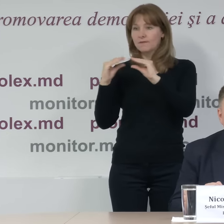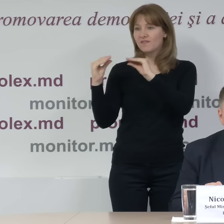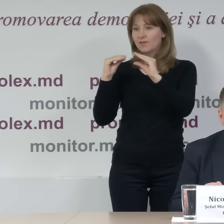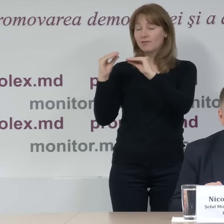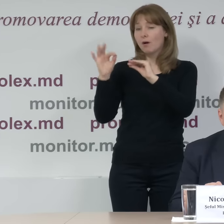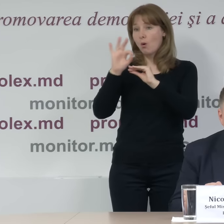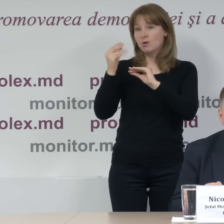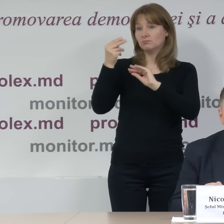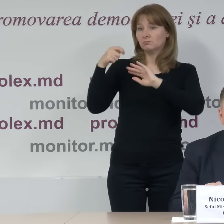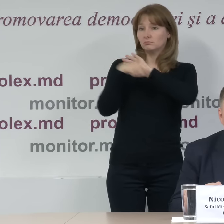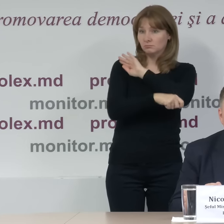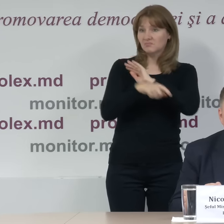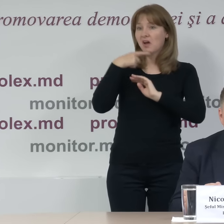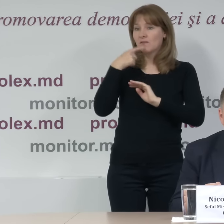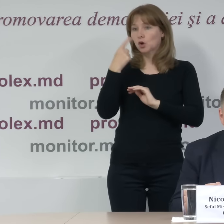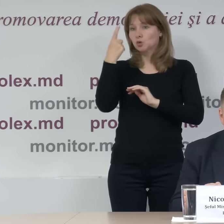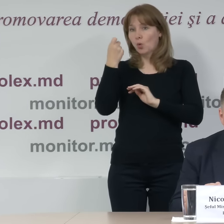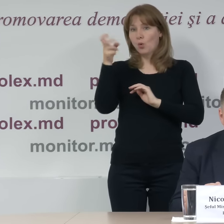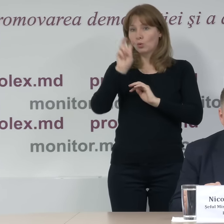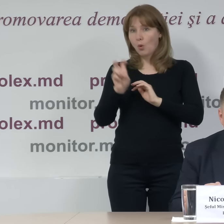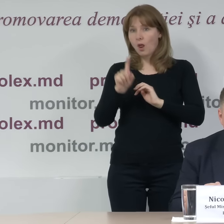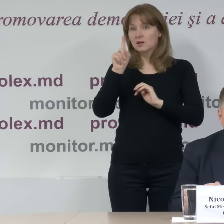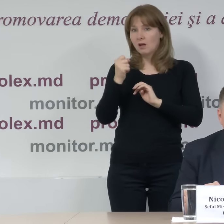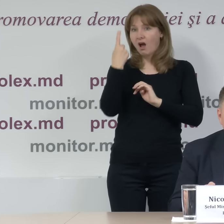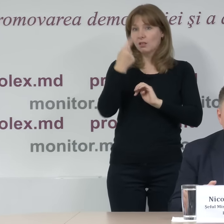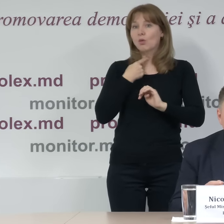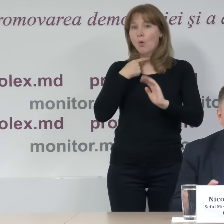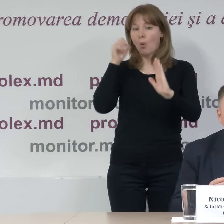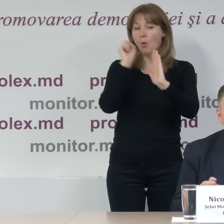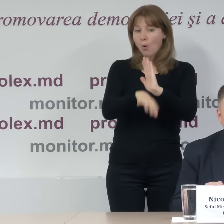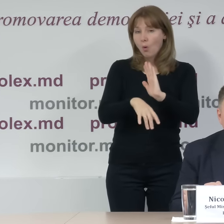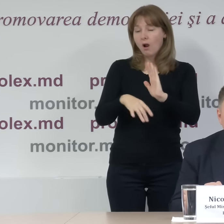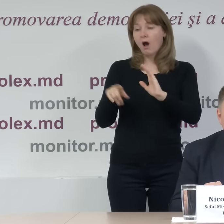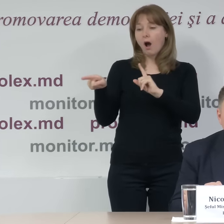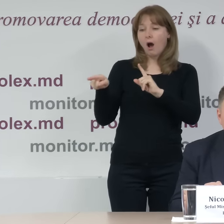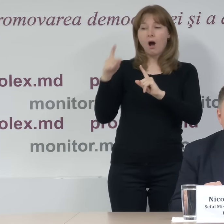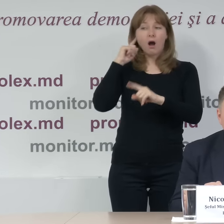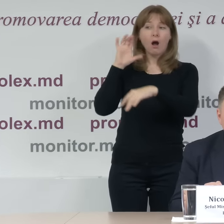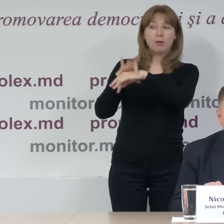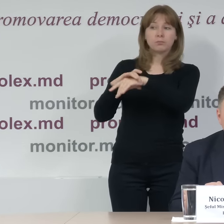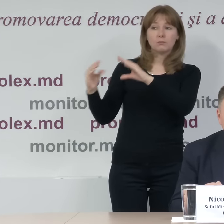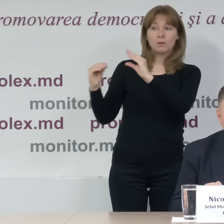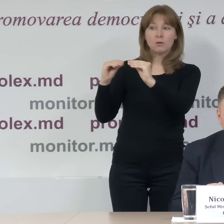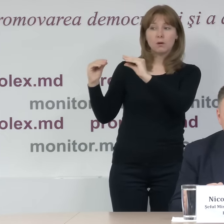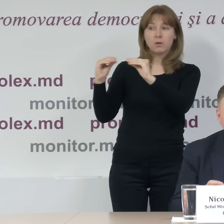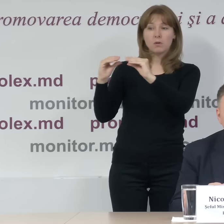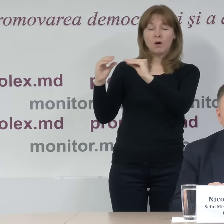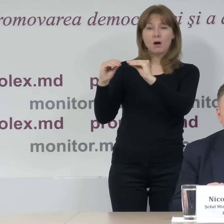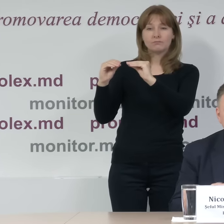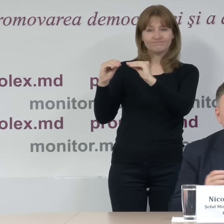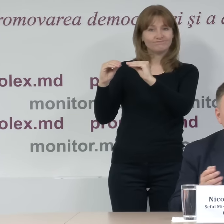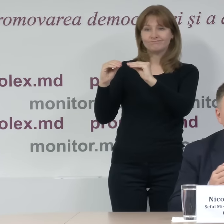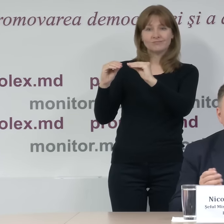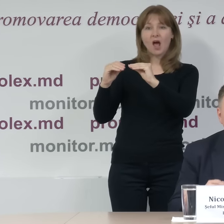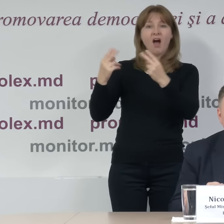fost menționate suma de 100 de dolari pentru un vot. Din discuția care a fost auzită, se pare că banii au fost